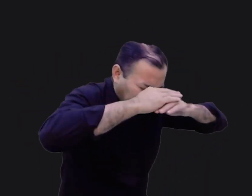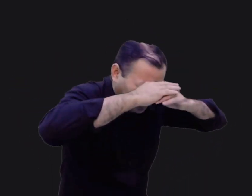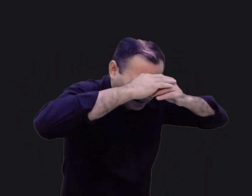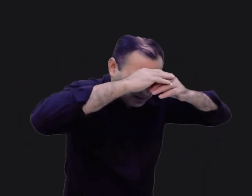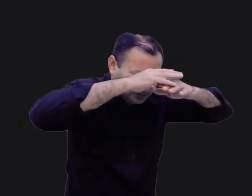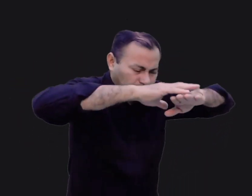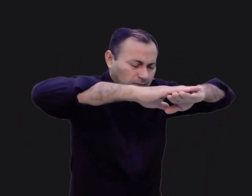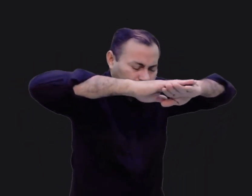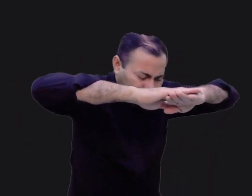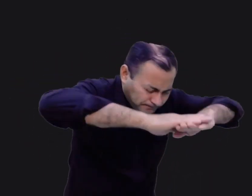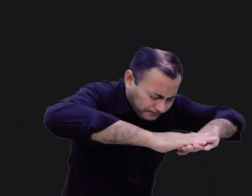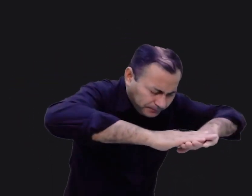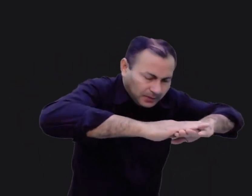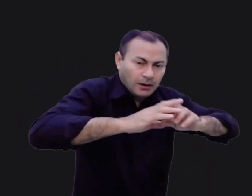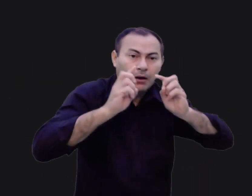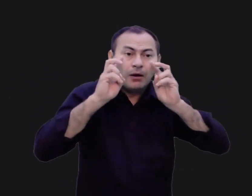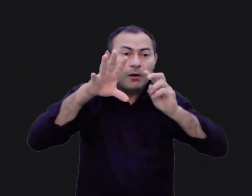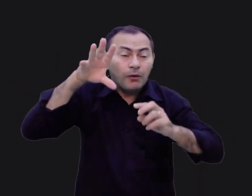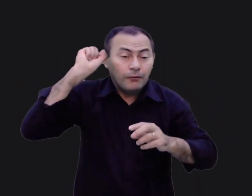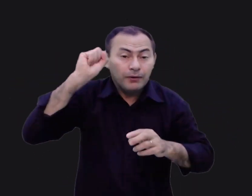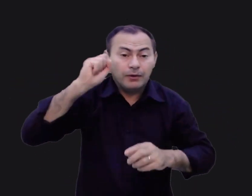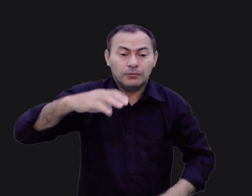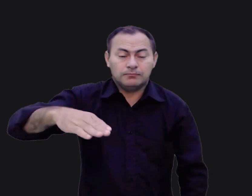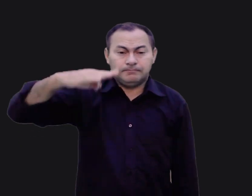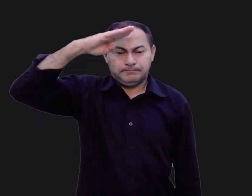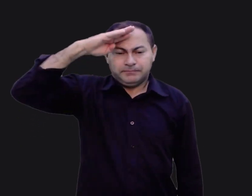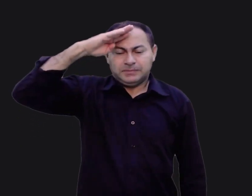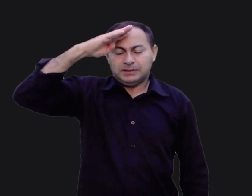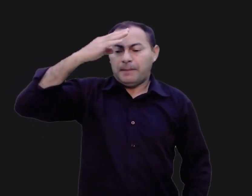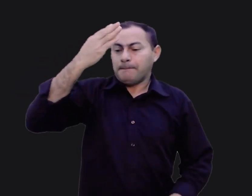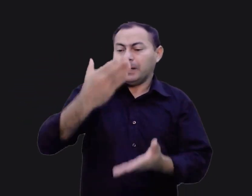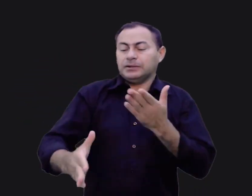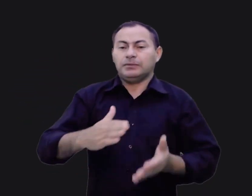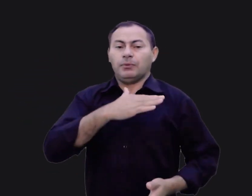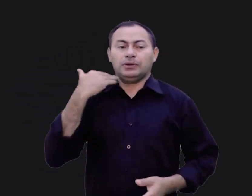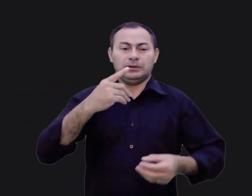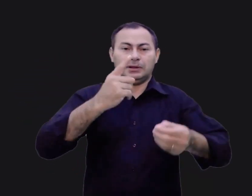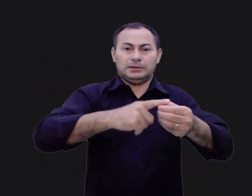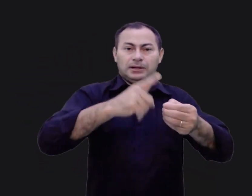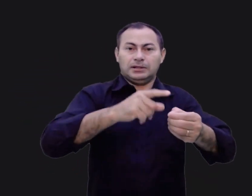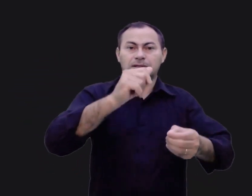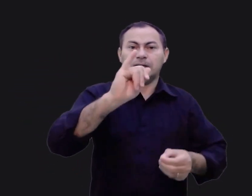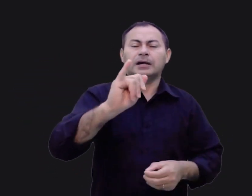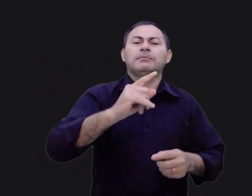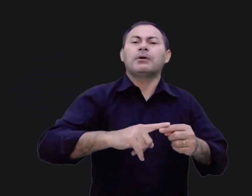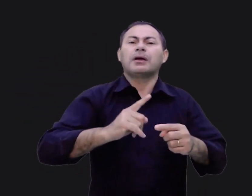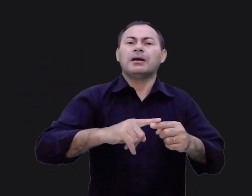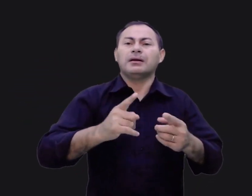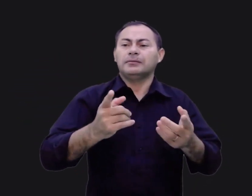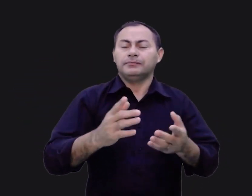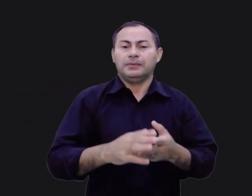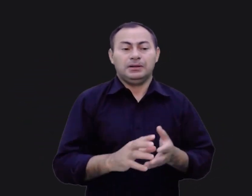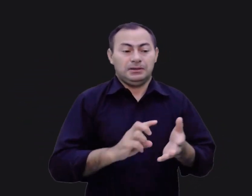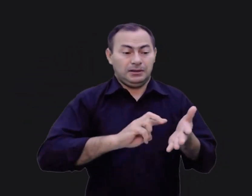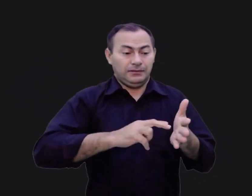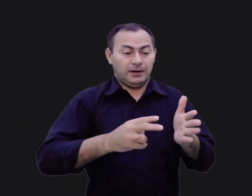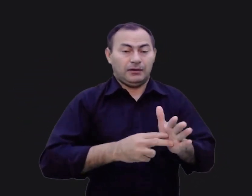Por que ele ficou prostrado quando ouviu que seu exército tinha sido derrotado na cidade de Ai? Ah, aquilo queria dizer